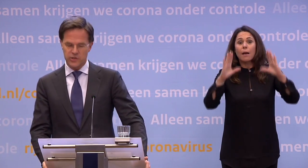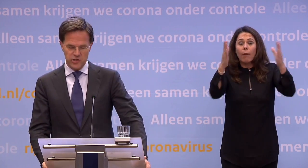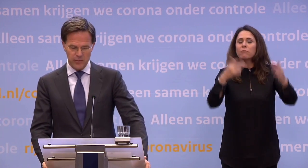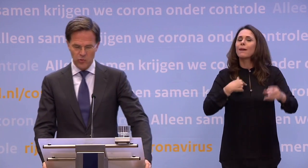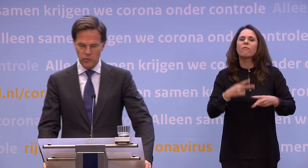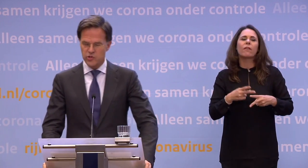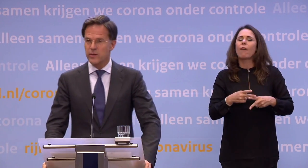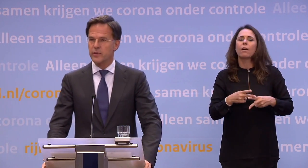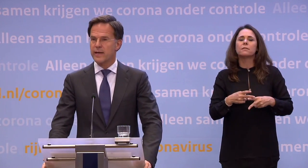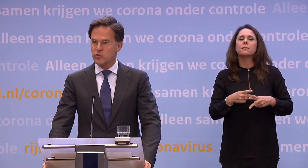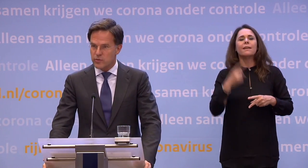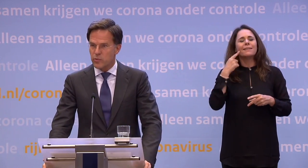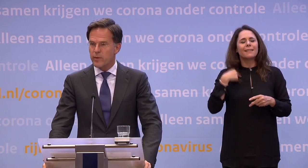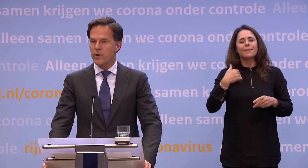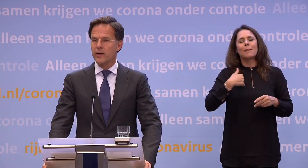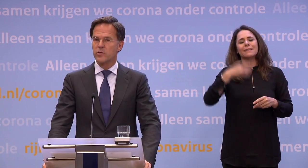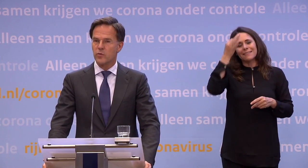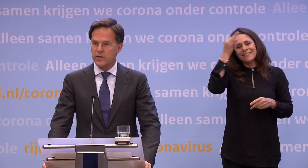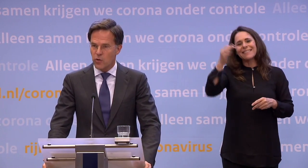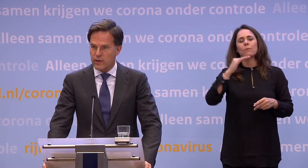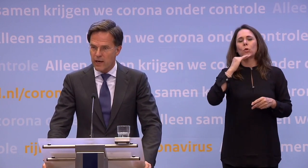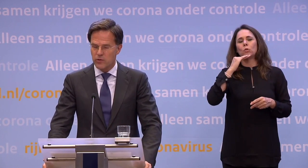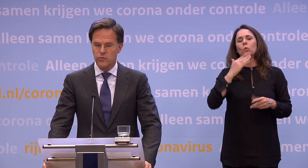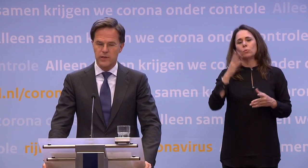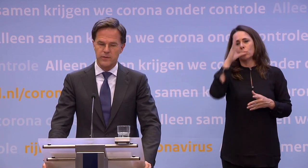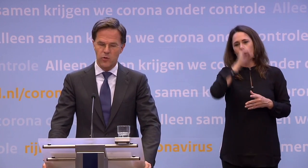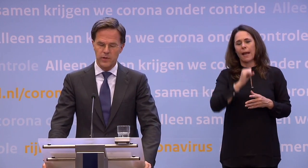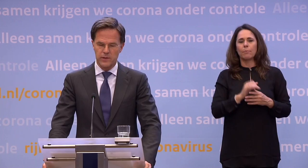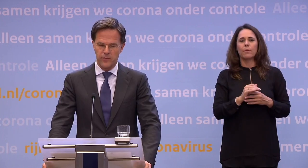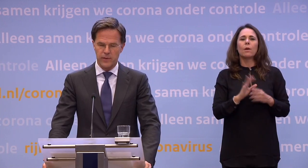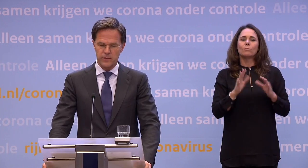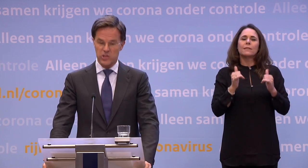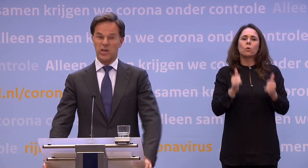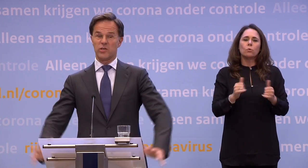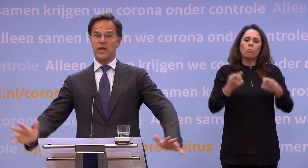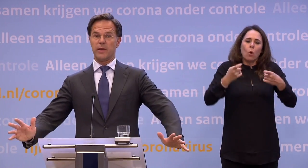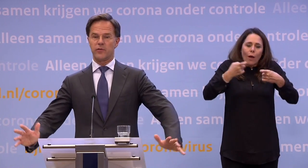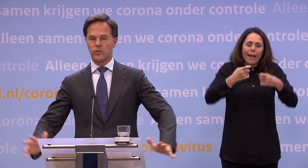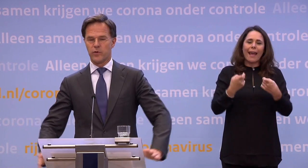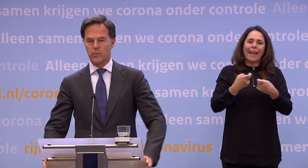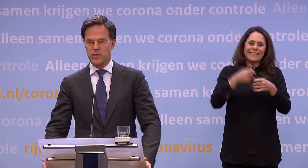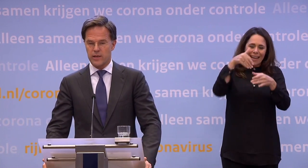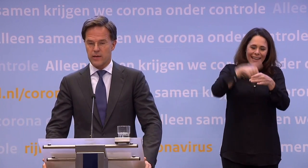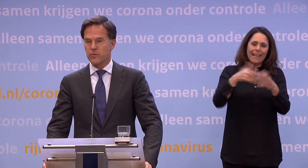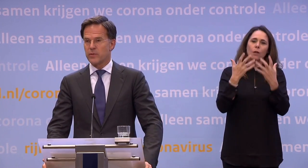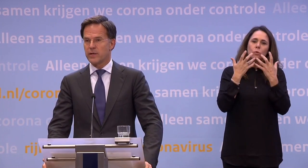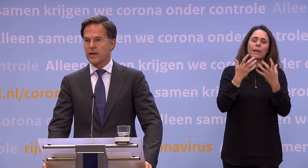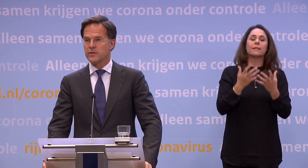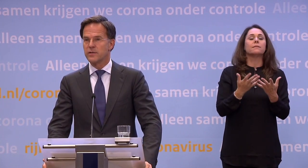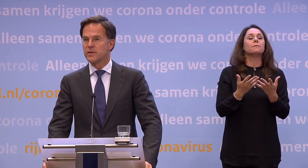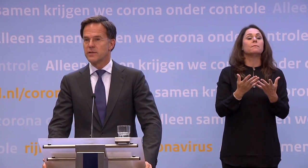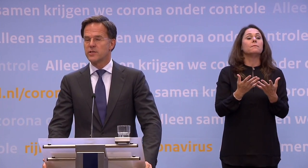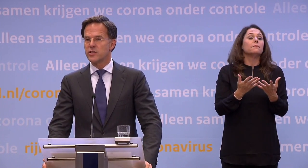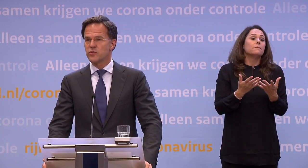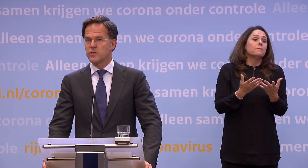volgens mij zijn mensen slim genoeg om te snappen... ...en daarom is ook dit moment belangrijk om dat ook inhoudelijk toe te lichten. Waarom die anderhalve meter? Maar zou de samenleving onverhoopt zeggen... ...ja, in